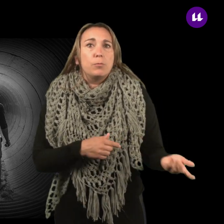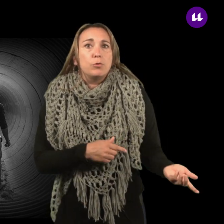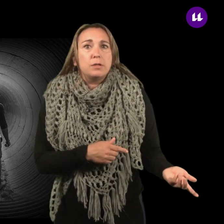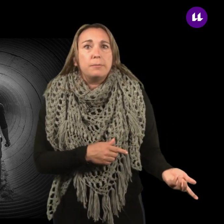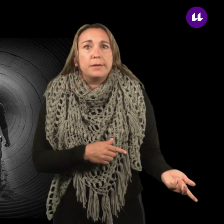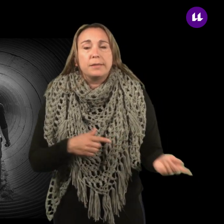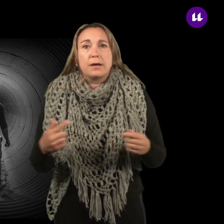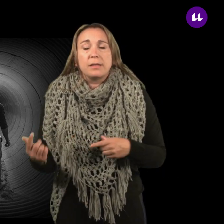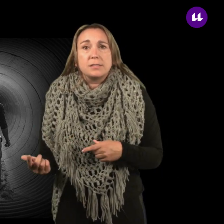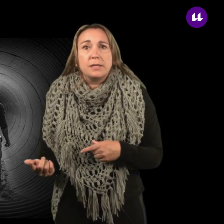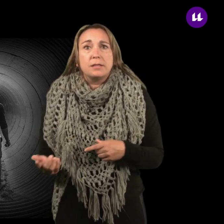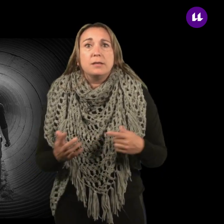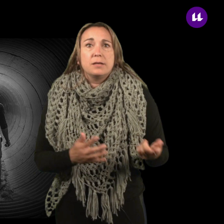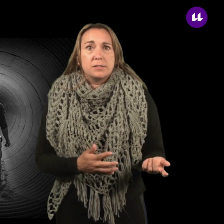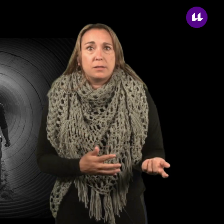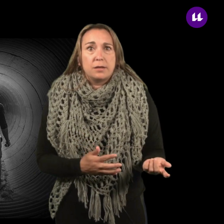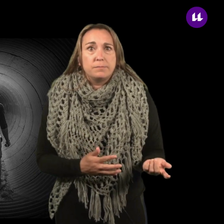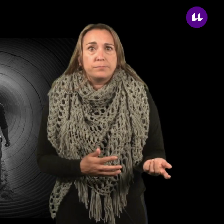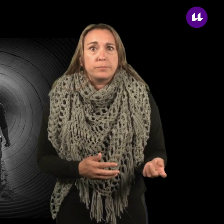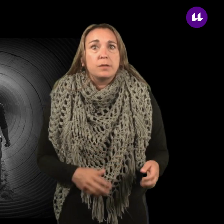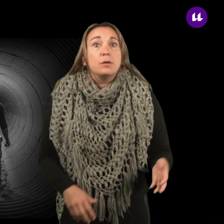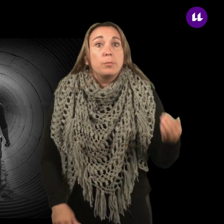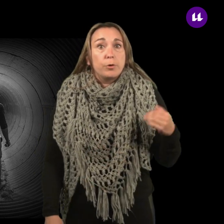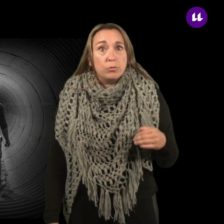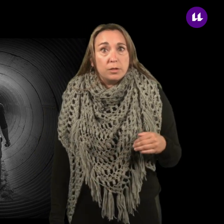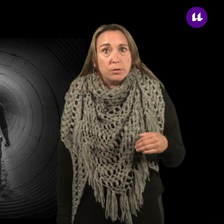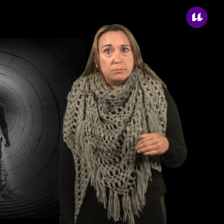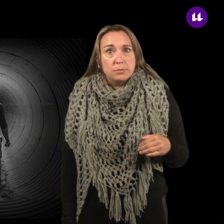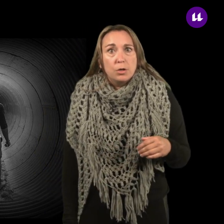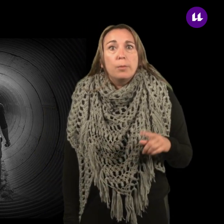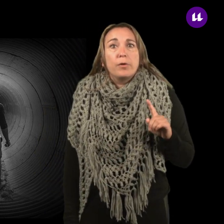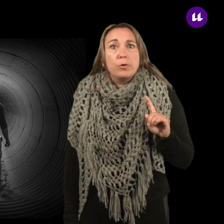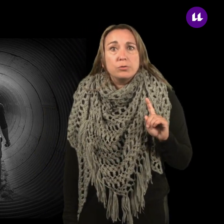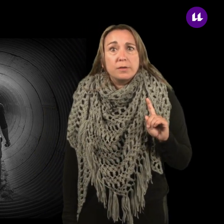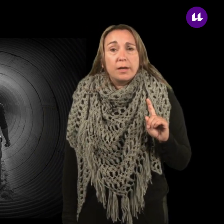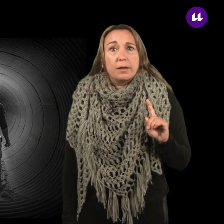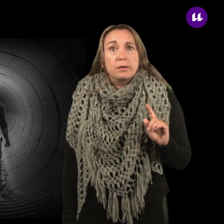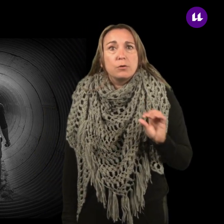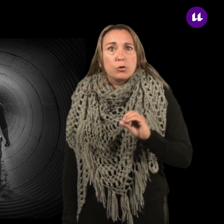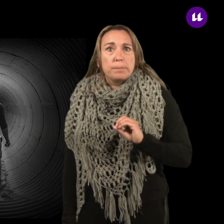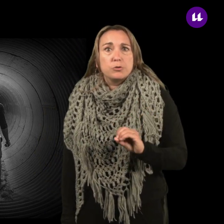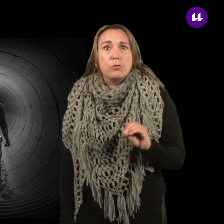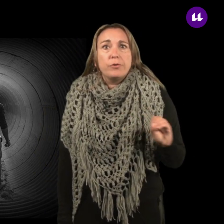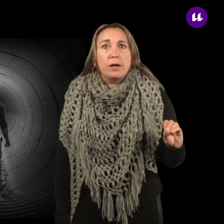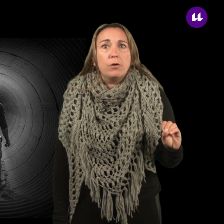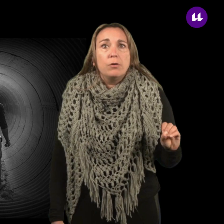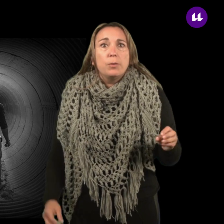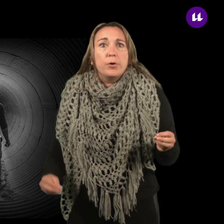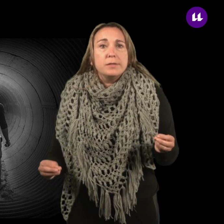combustible, tanques de aceite, etc. Por último, podemos considerar que otros espacios confinados pueden